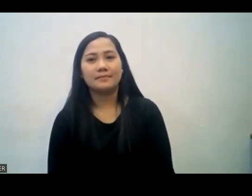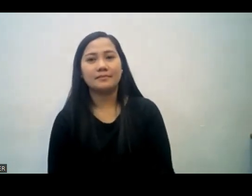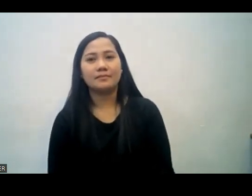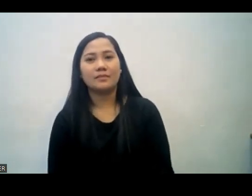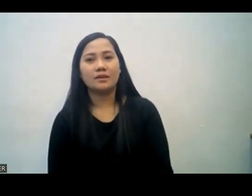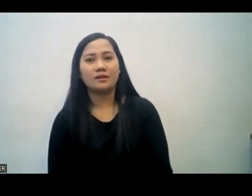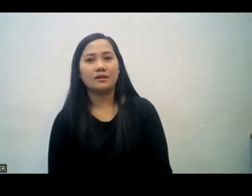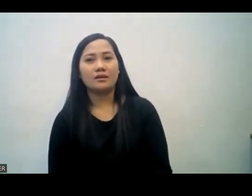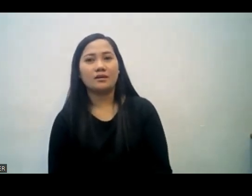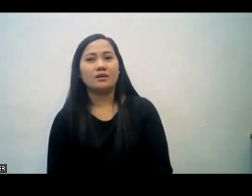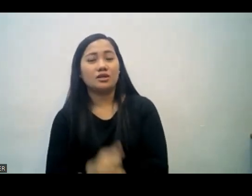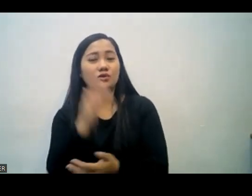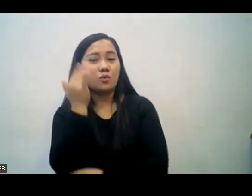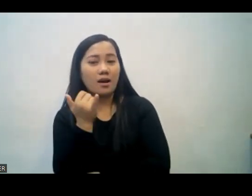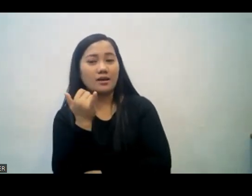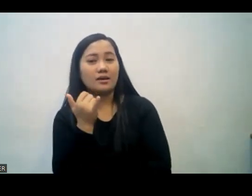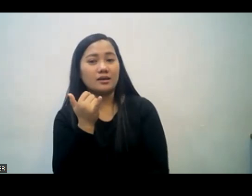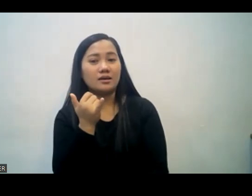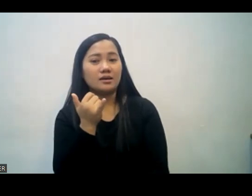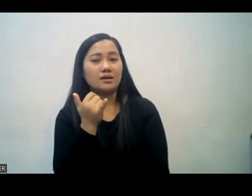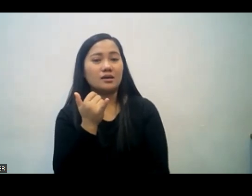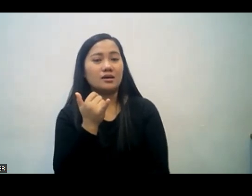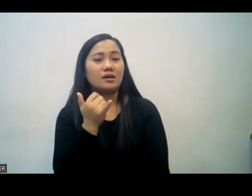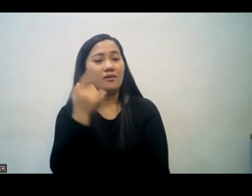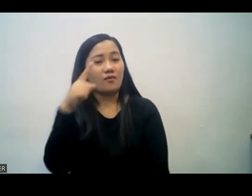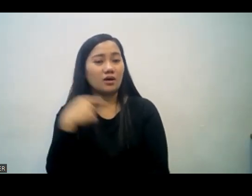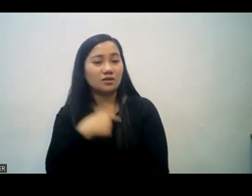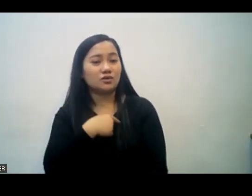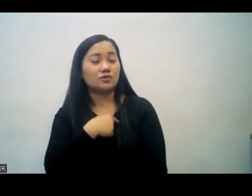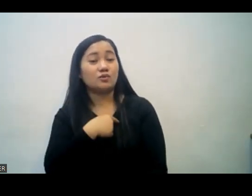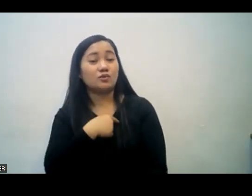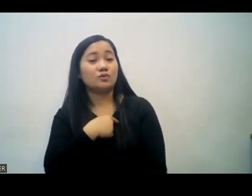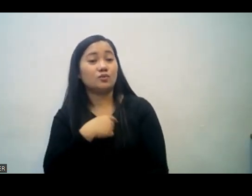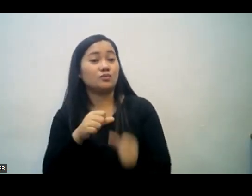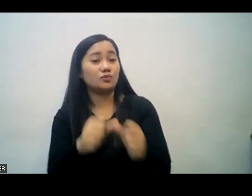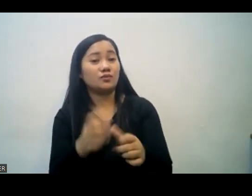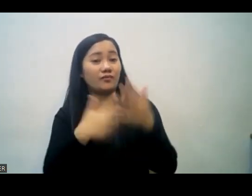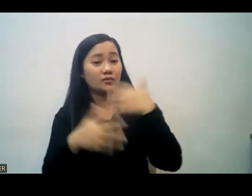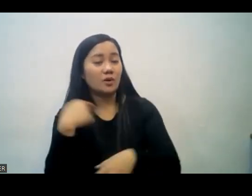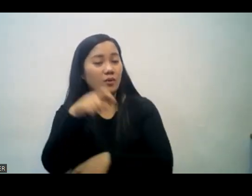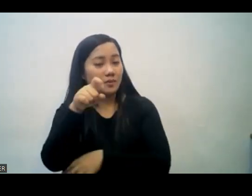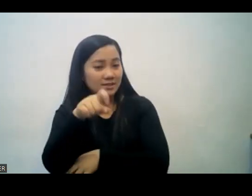Kaya para mapanatili yung ating fellowship kinakailangan nating ibaba yung ating sarili.